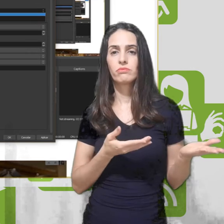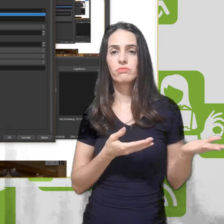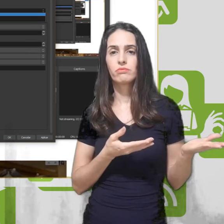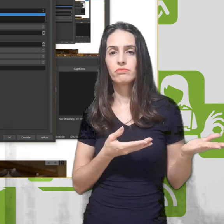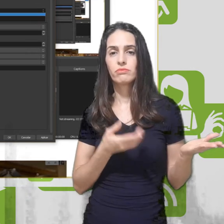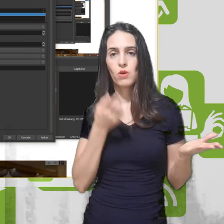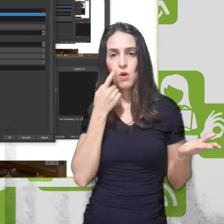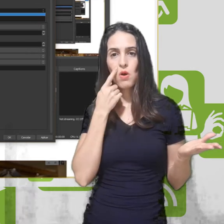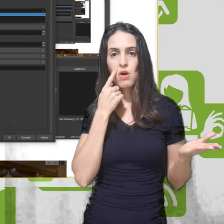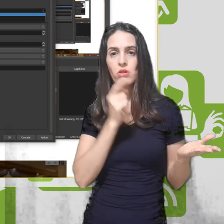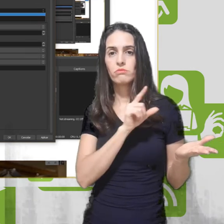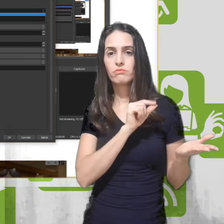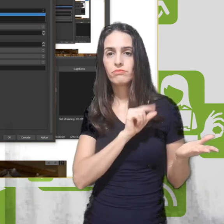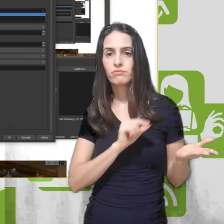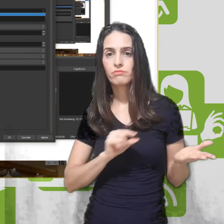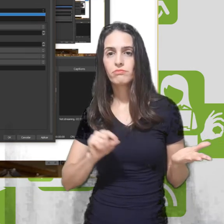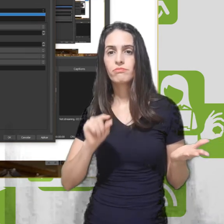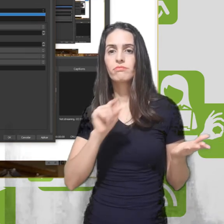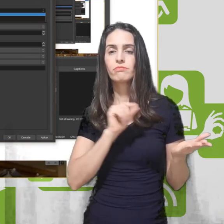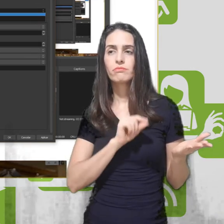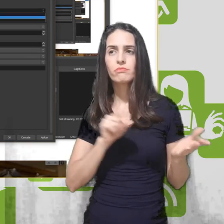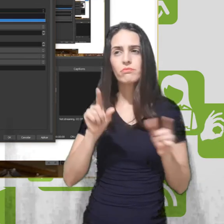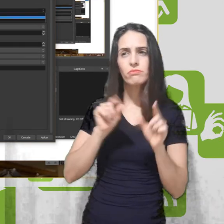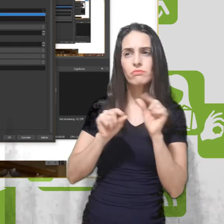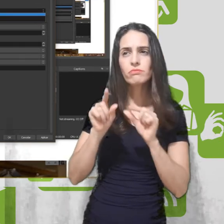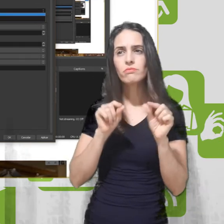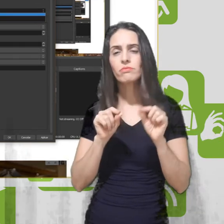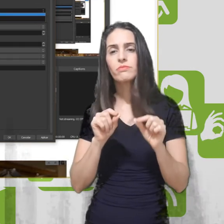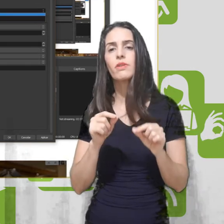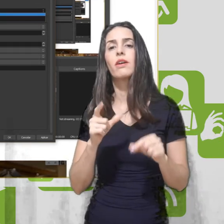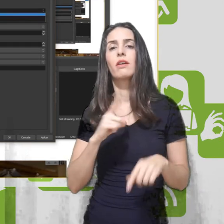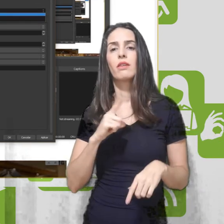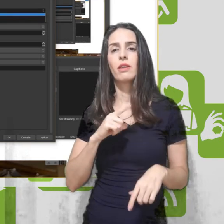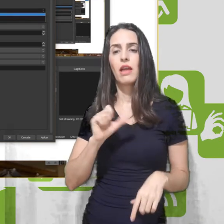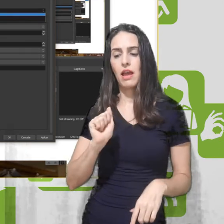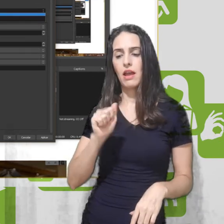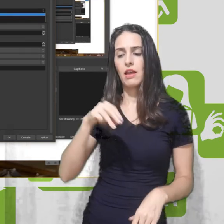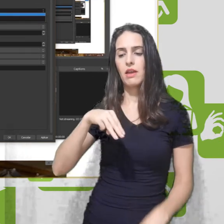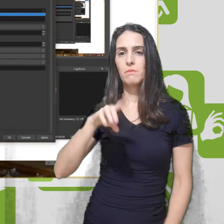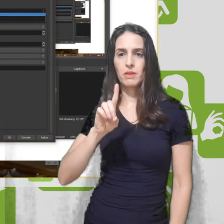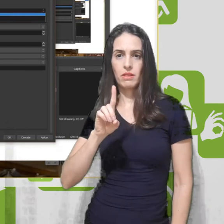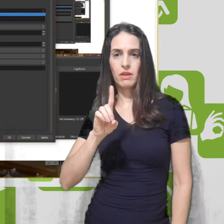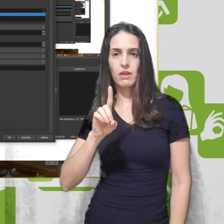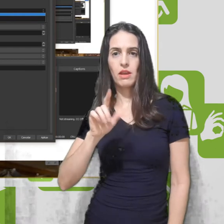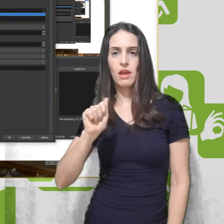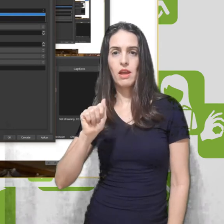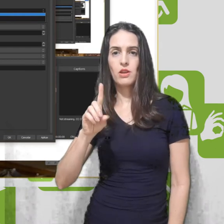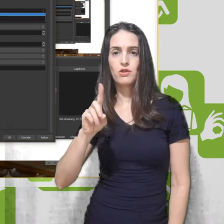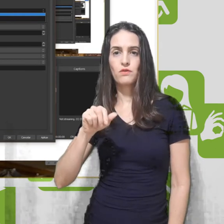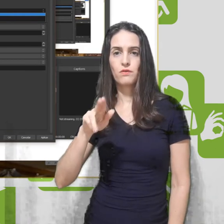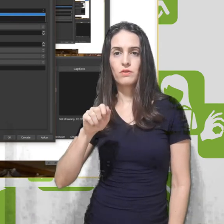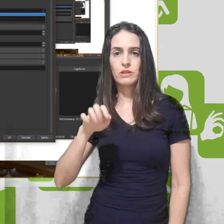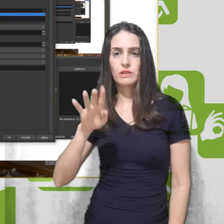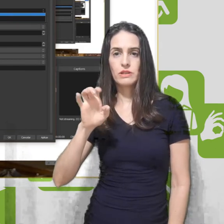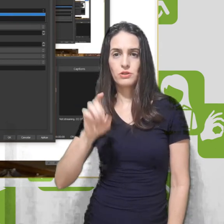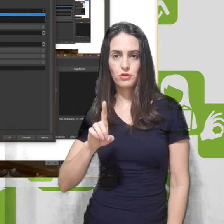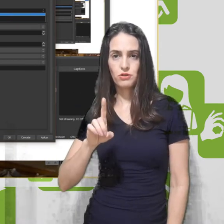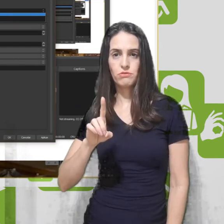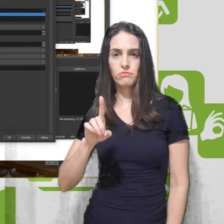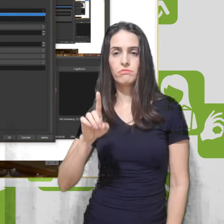marca aqui e vejam se tem outras opções aqui. No meu caso tem AMD Advanced que também é via hardware